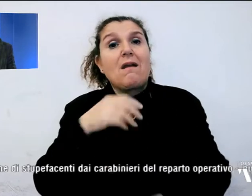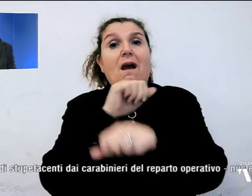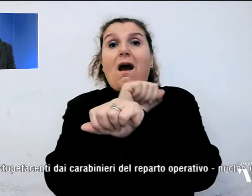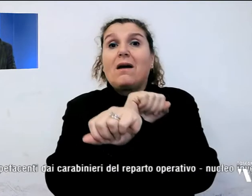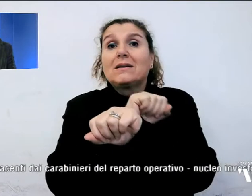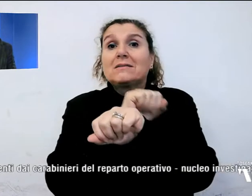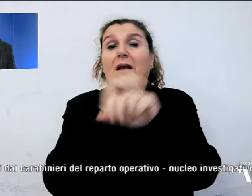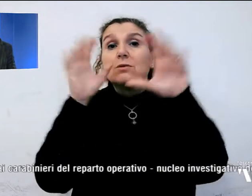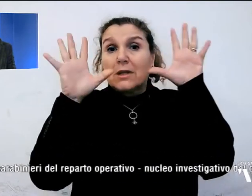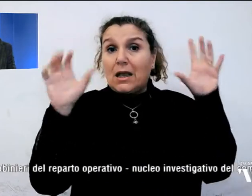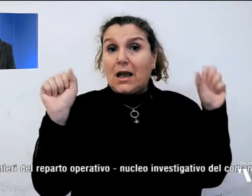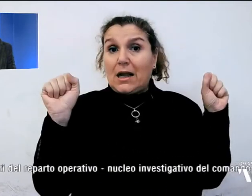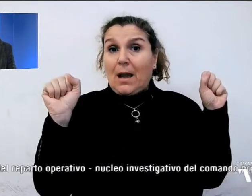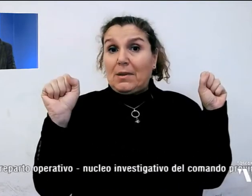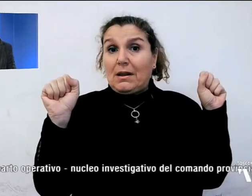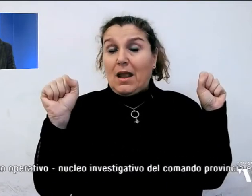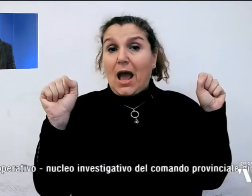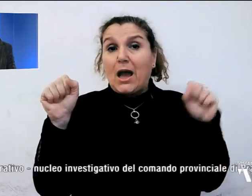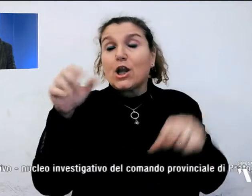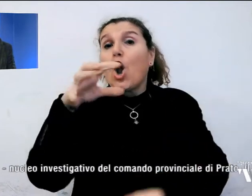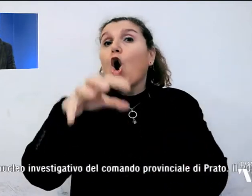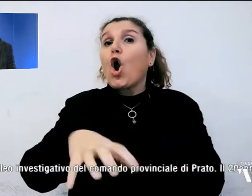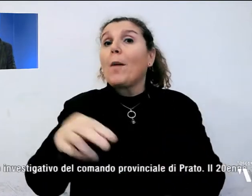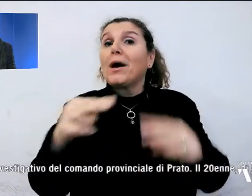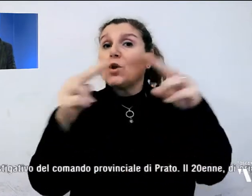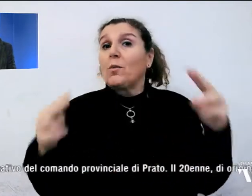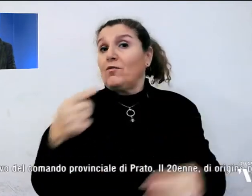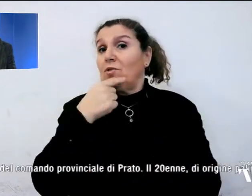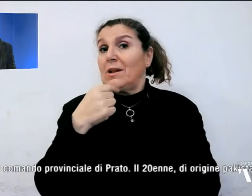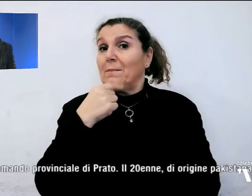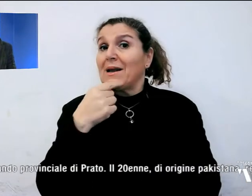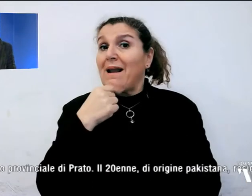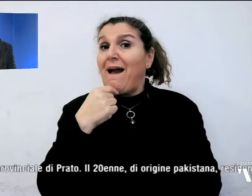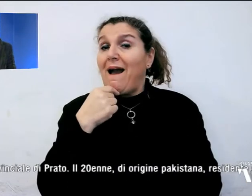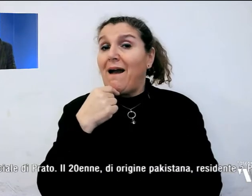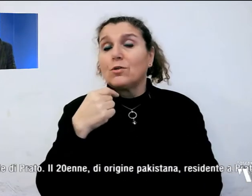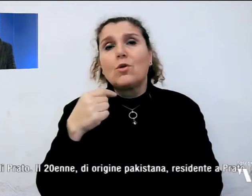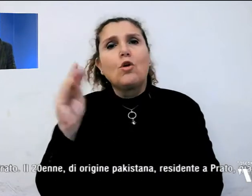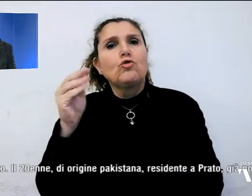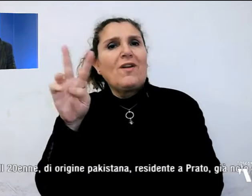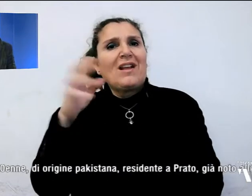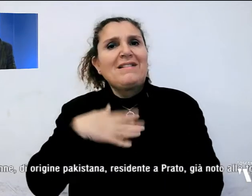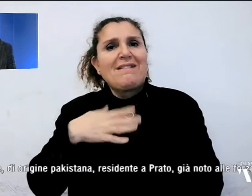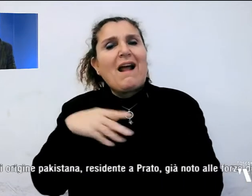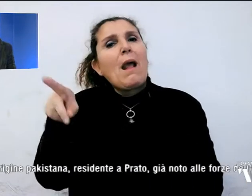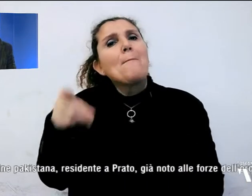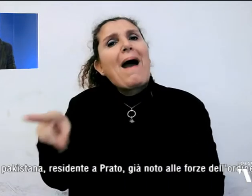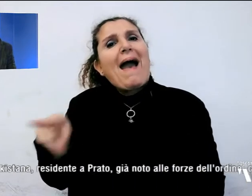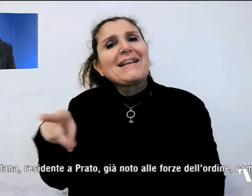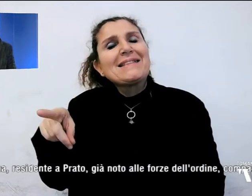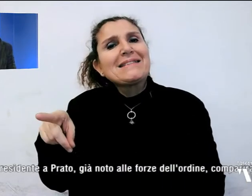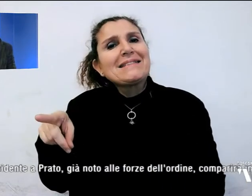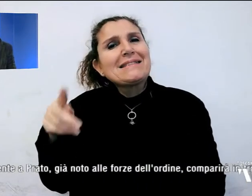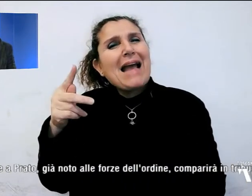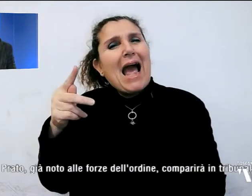carabinieri del comando provinciale di Prato. Il ventenne, di origine pakistana, residente nel